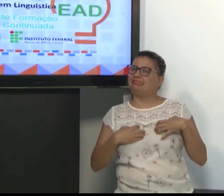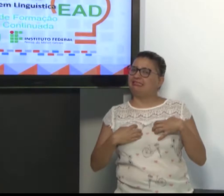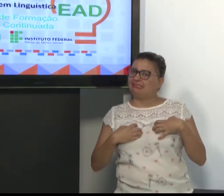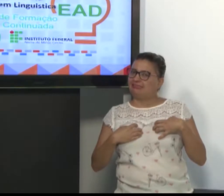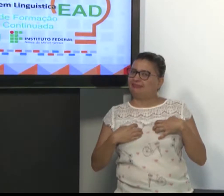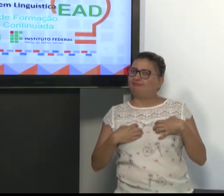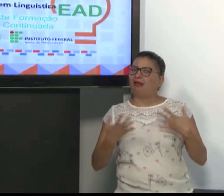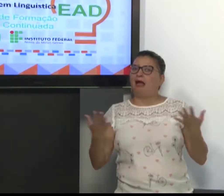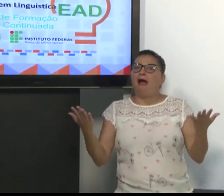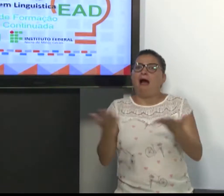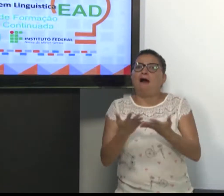apreensivos.